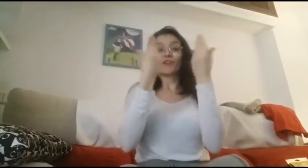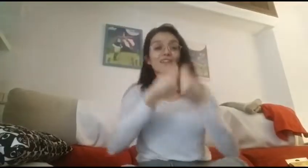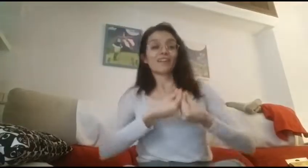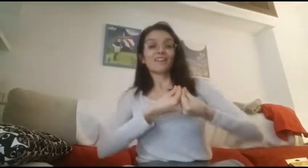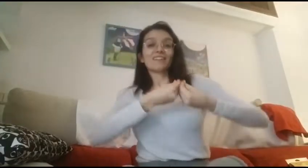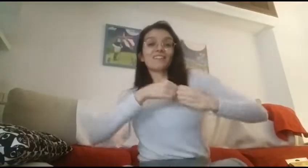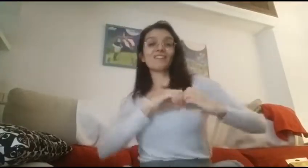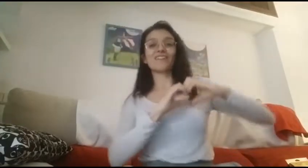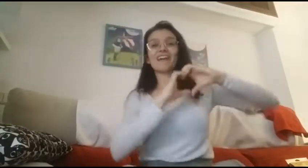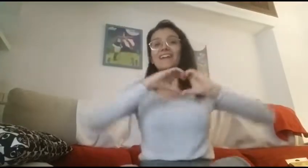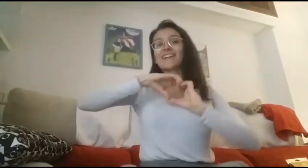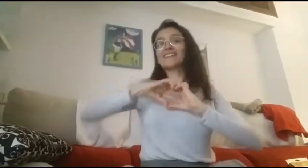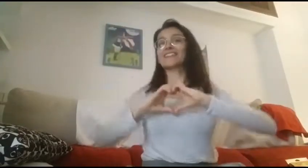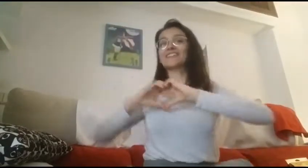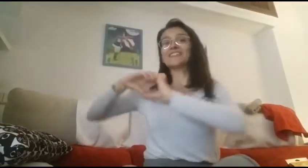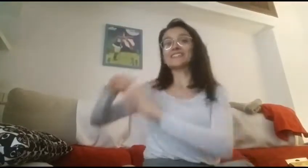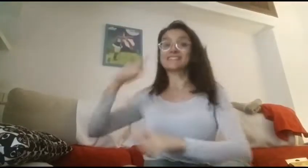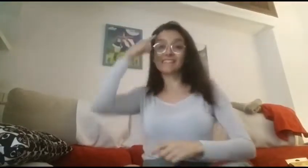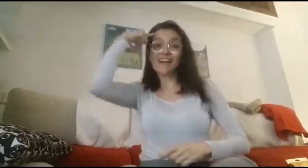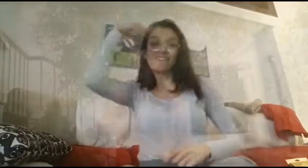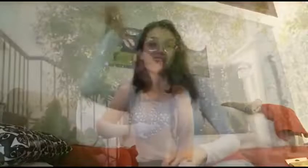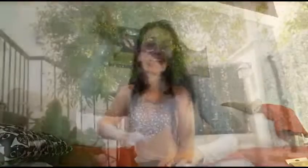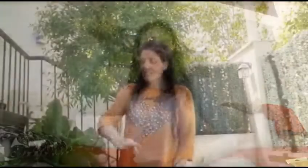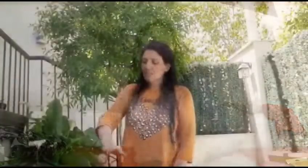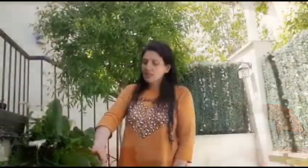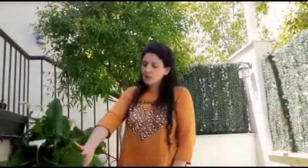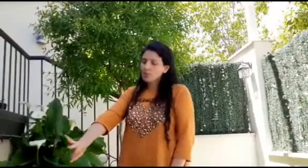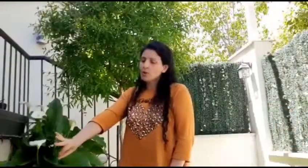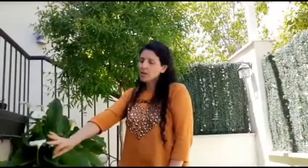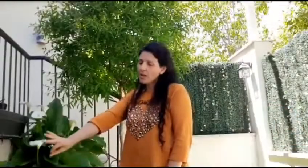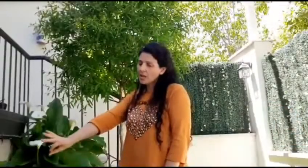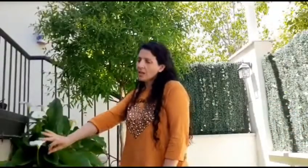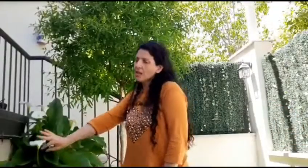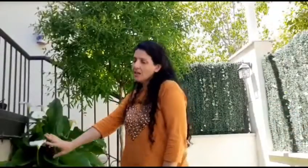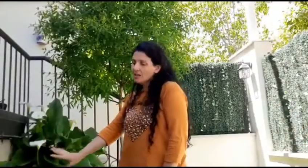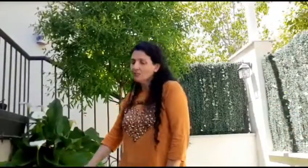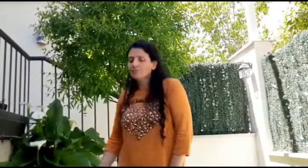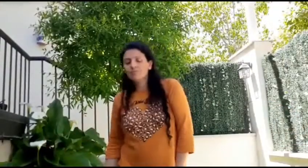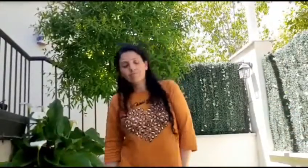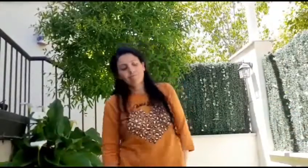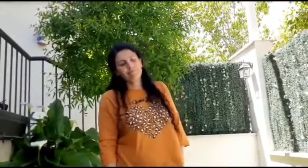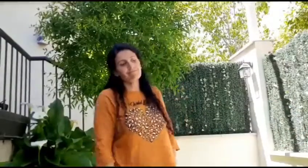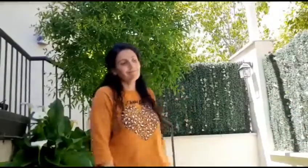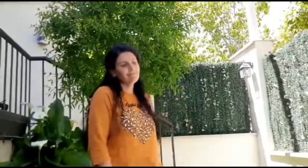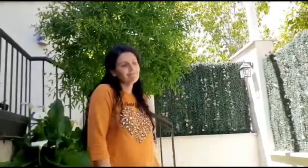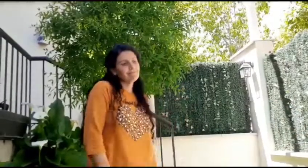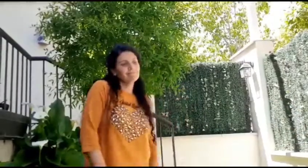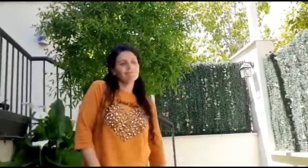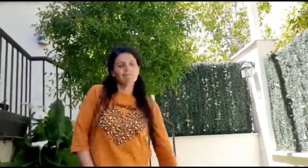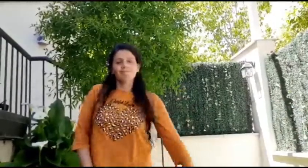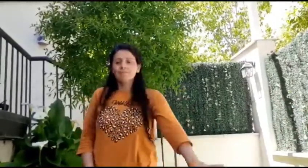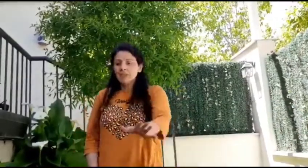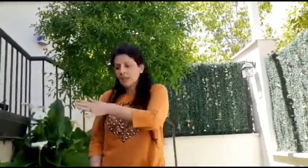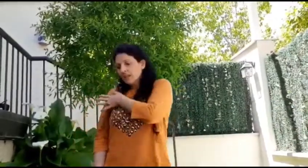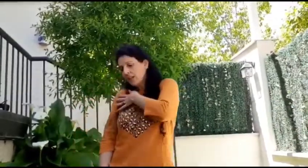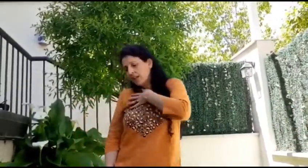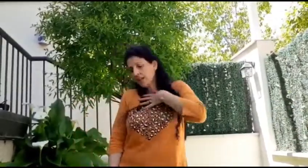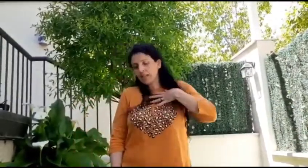el corazón Saber que se puede, querer que